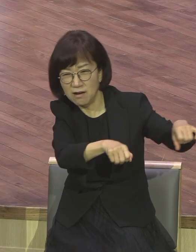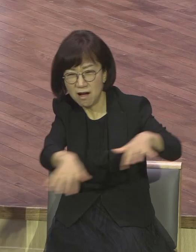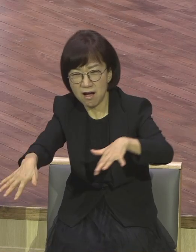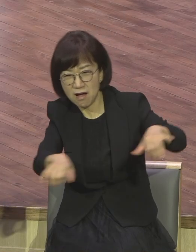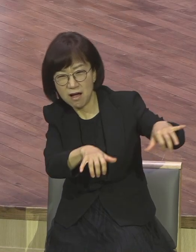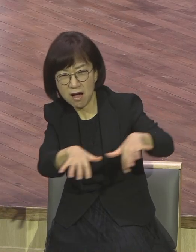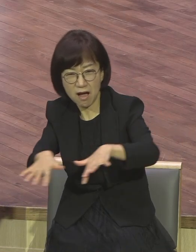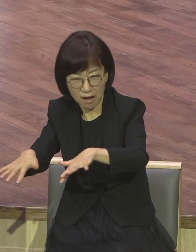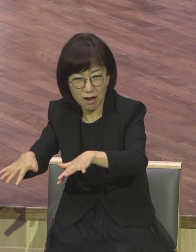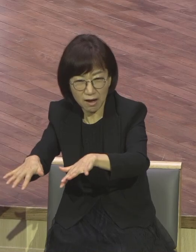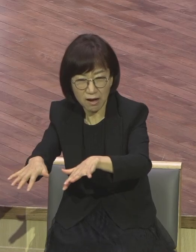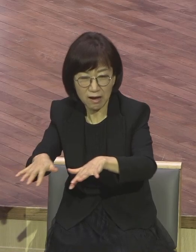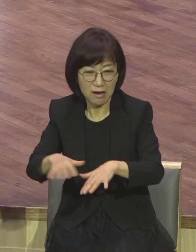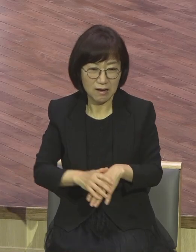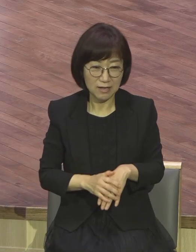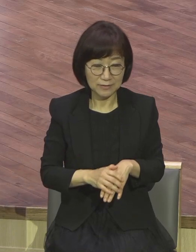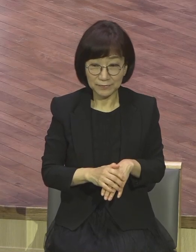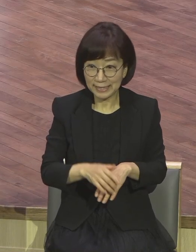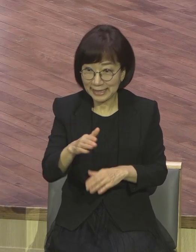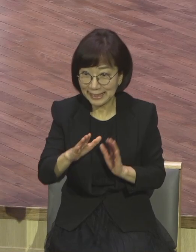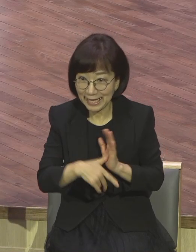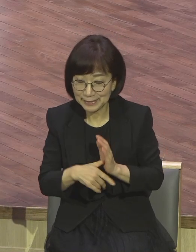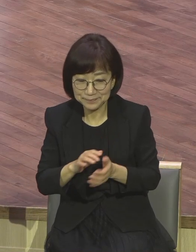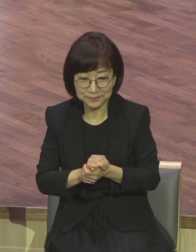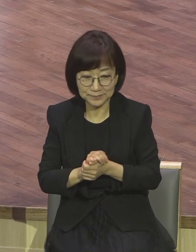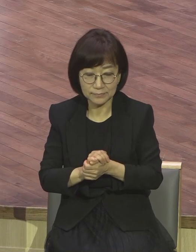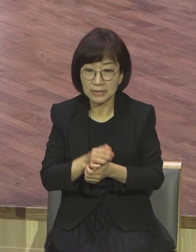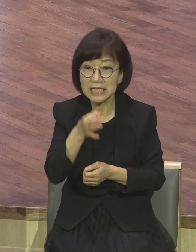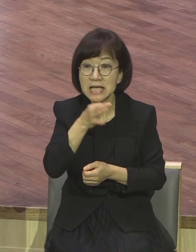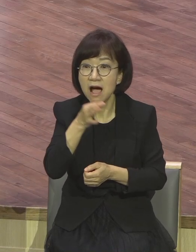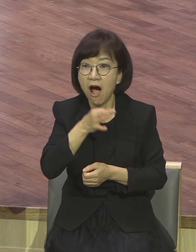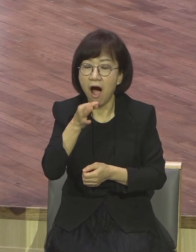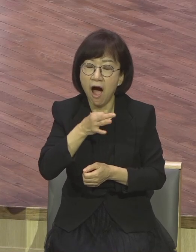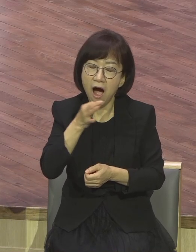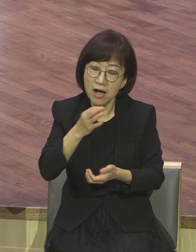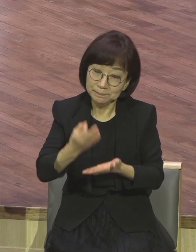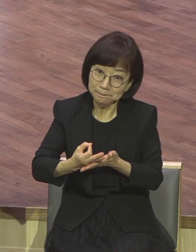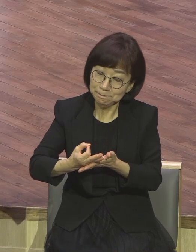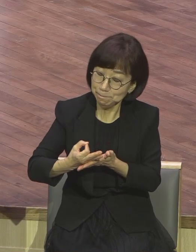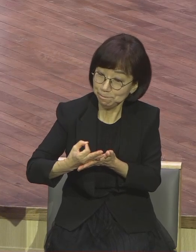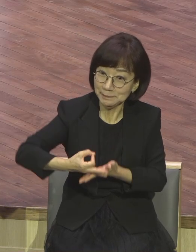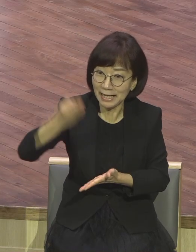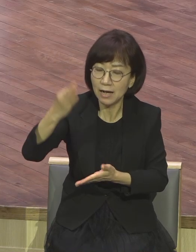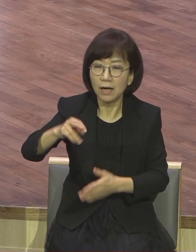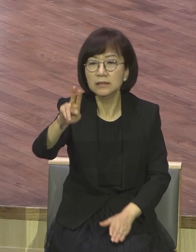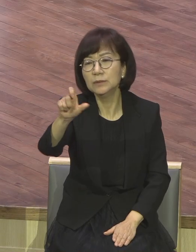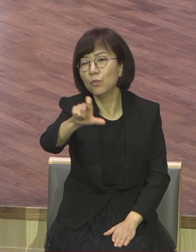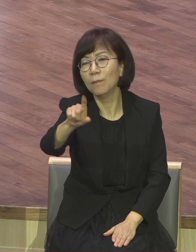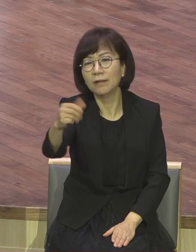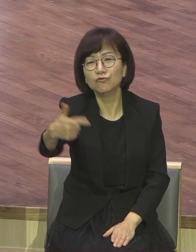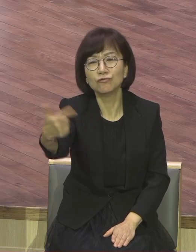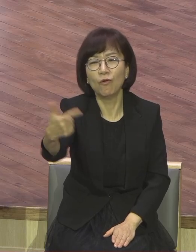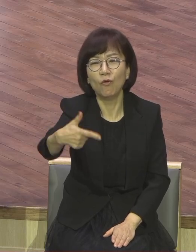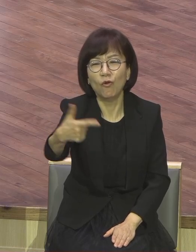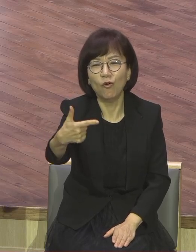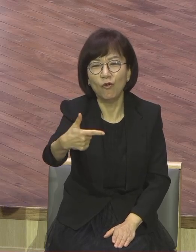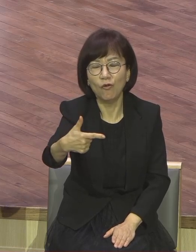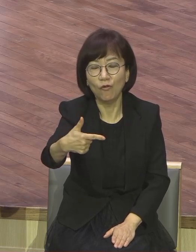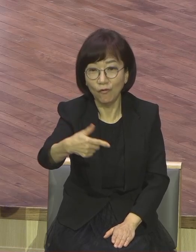여기에 나오는 이익 상상을 초월했어요. 어마어마한 이익입니다. 또 요셉버스는요. 그